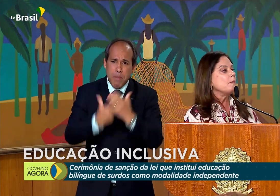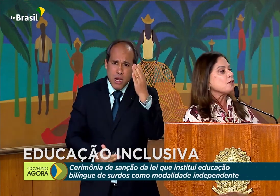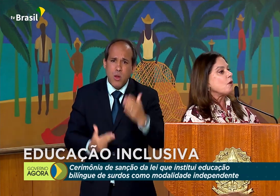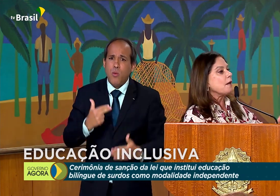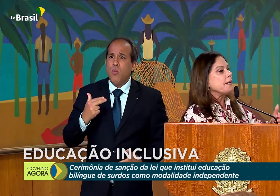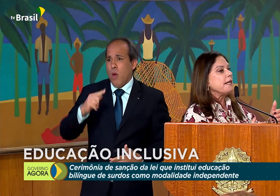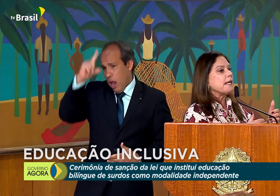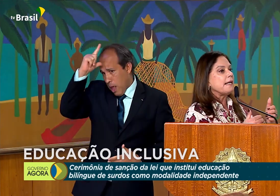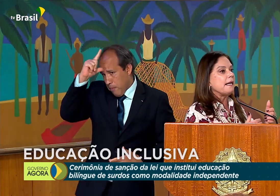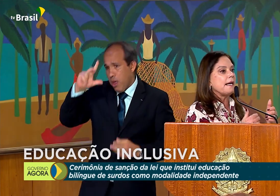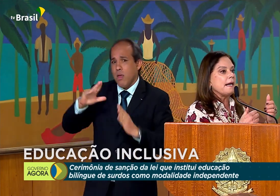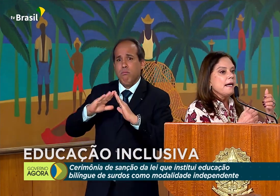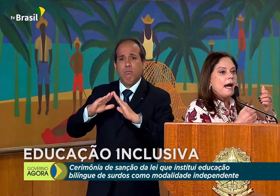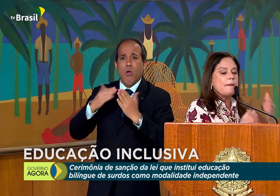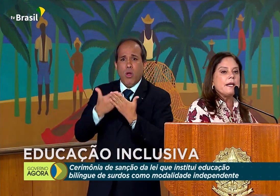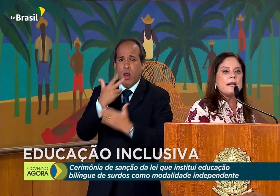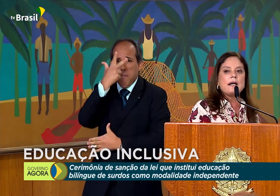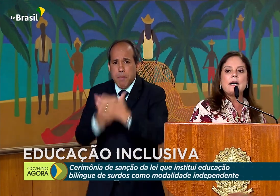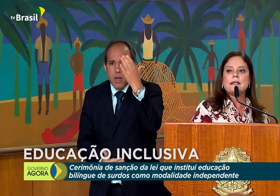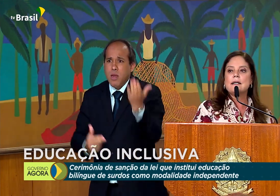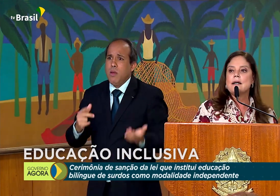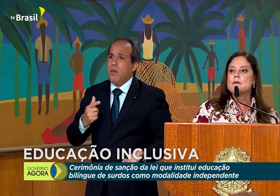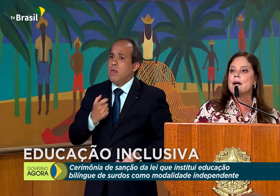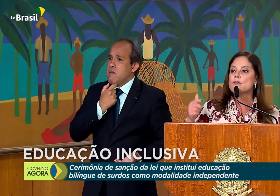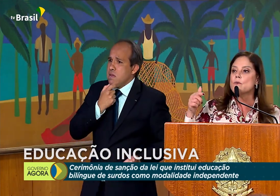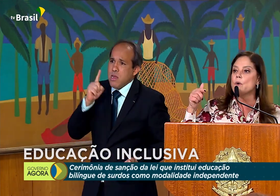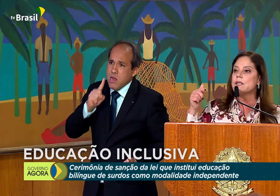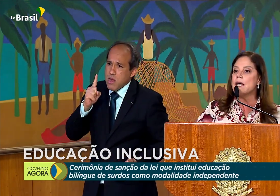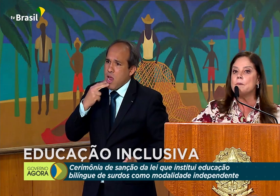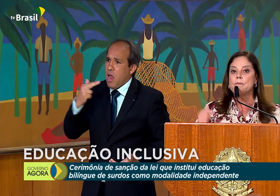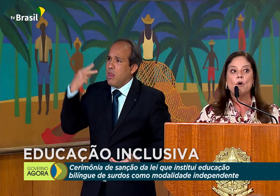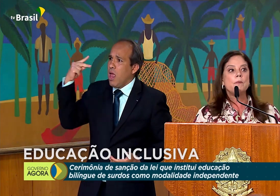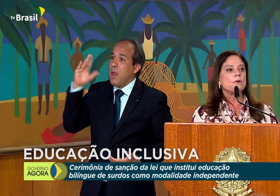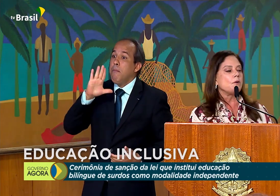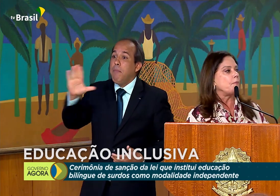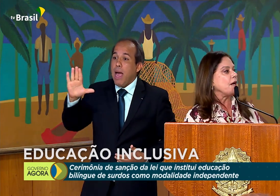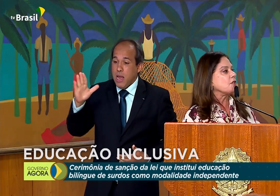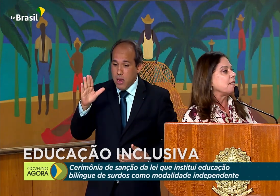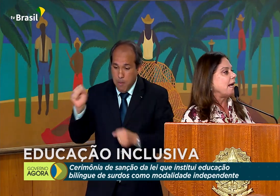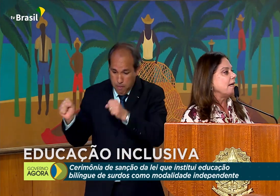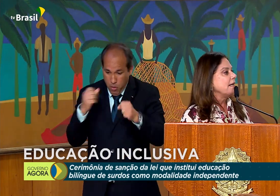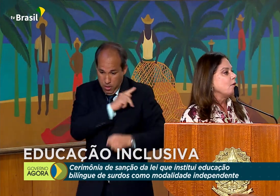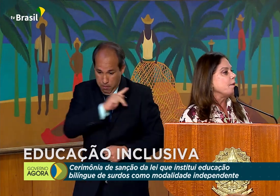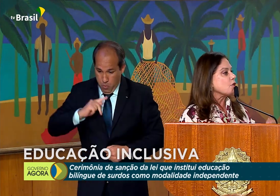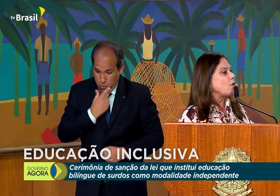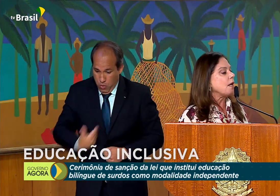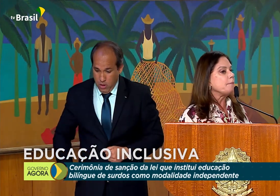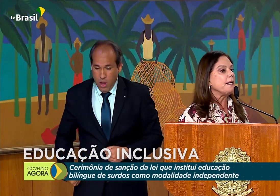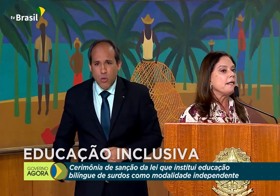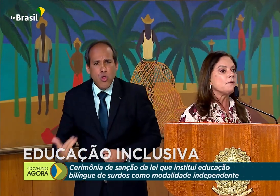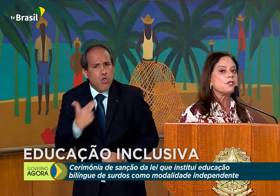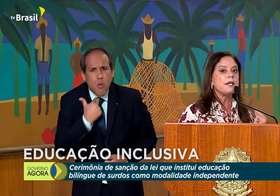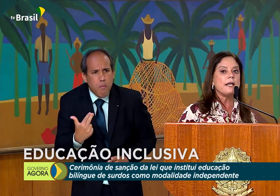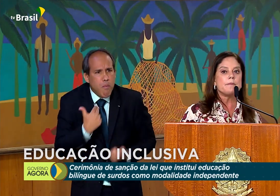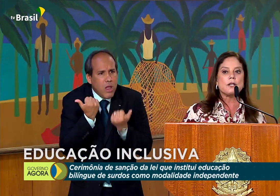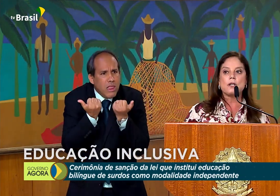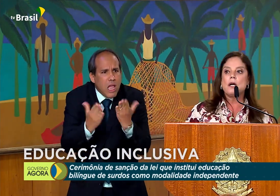uma escola bilíngue americana, mas o poder público não pode dar uma escola bilíngue de libras,